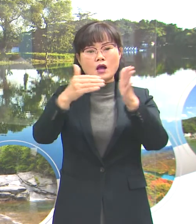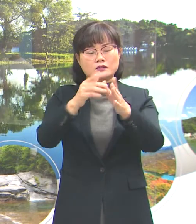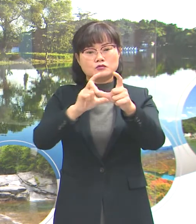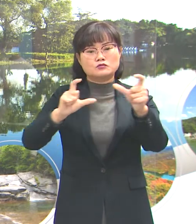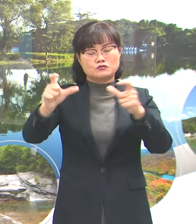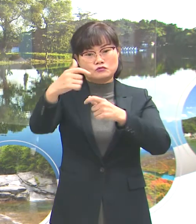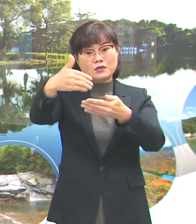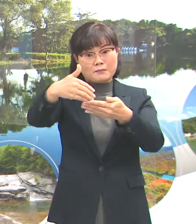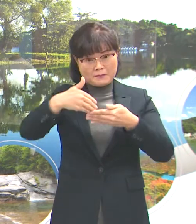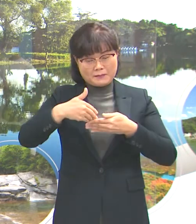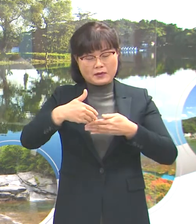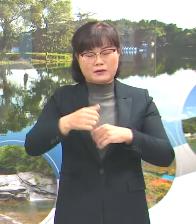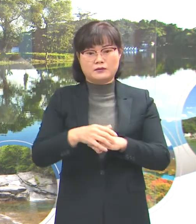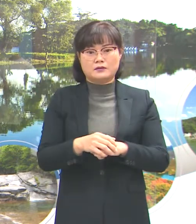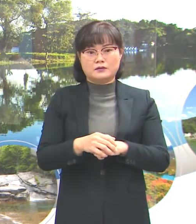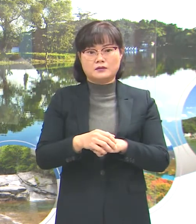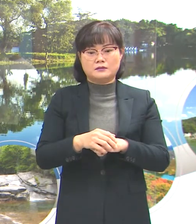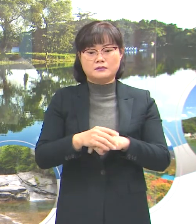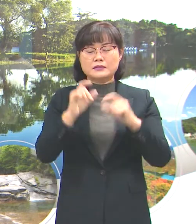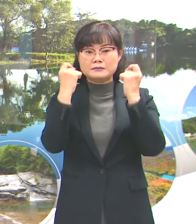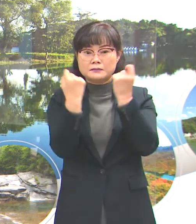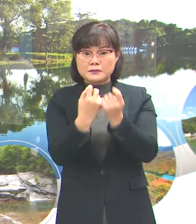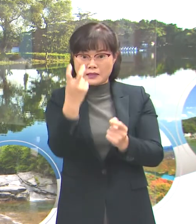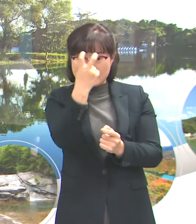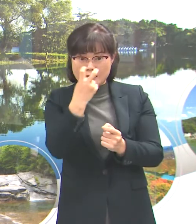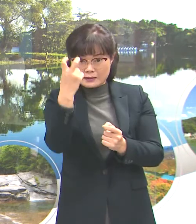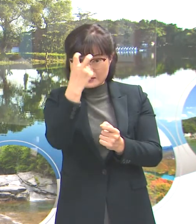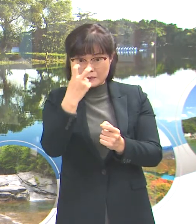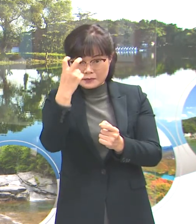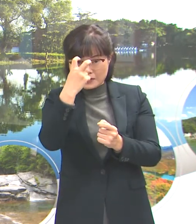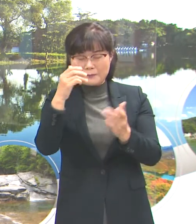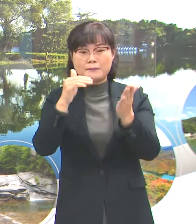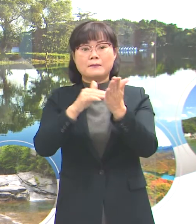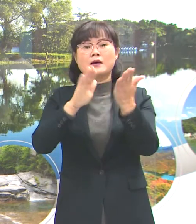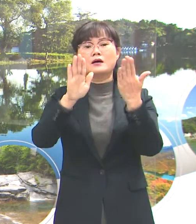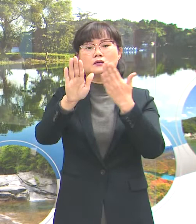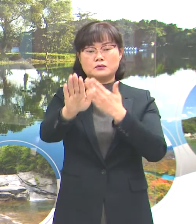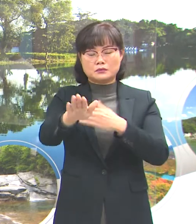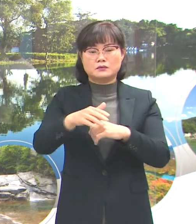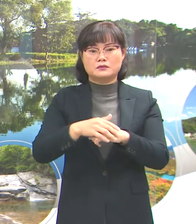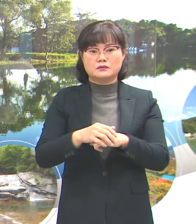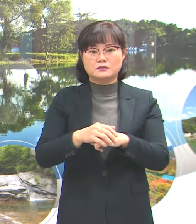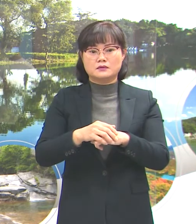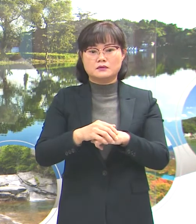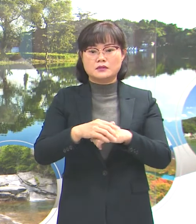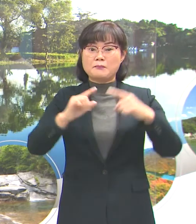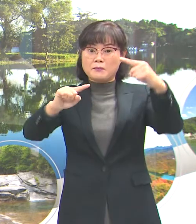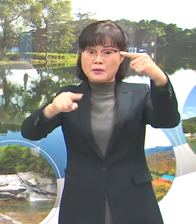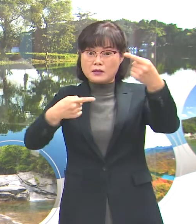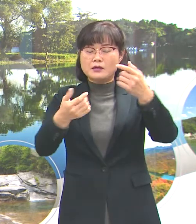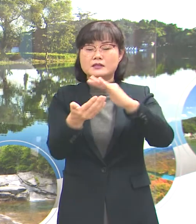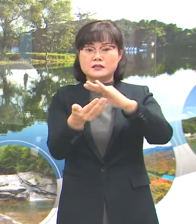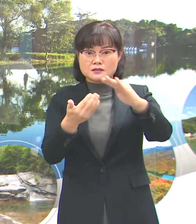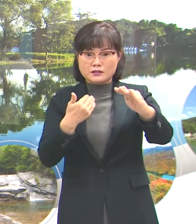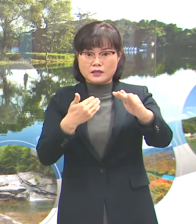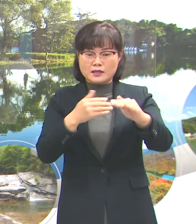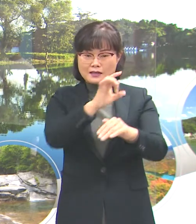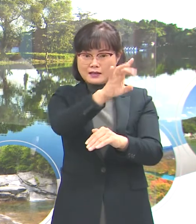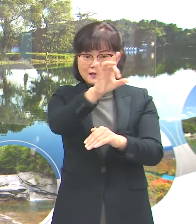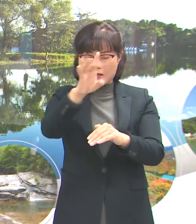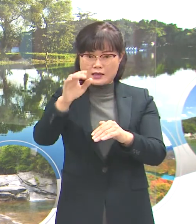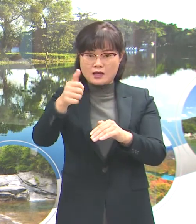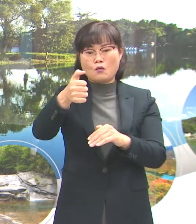접수를 받고 민간심사위원회 심사를 거쳐 설 명절 전 세대당